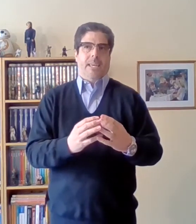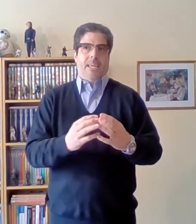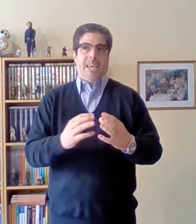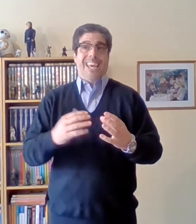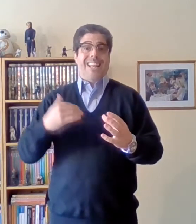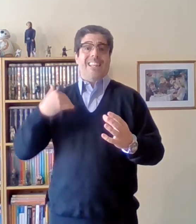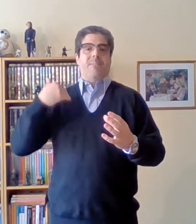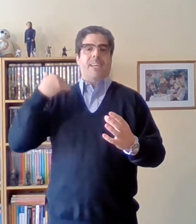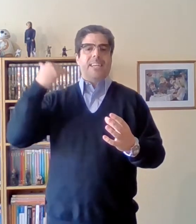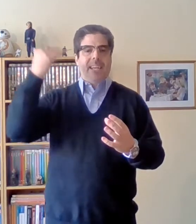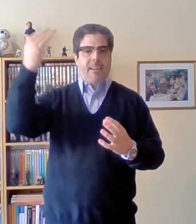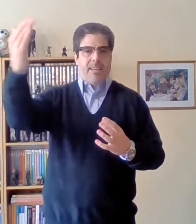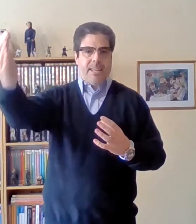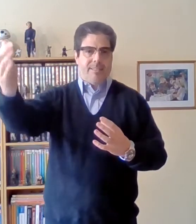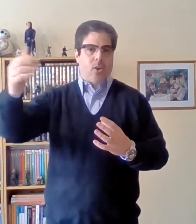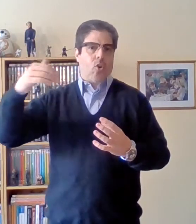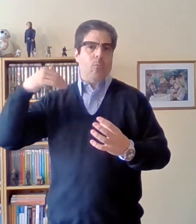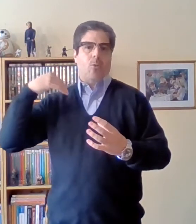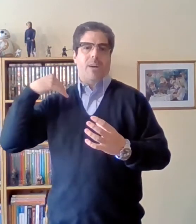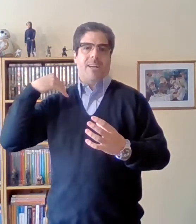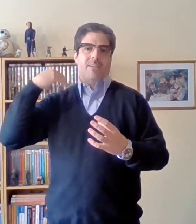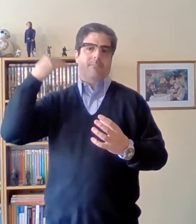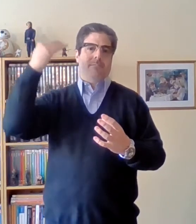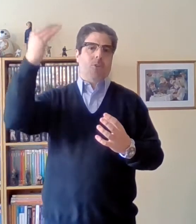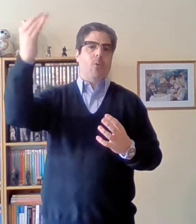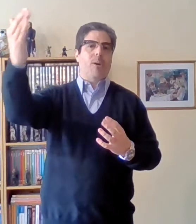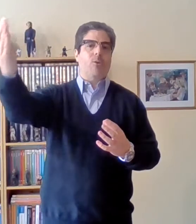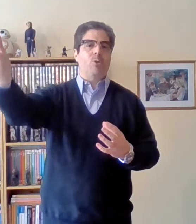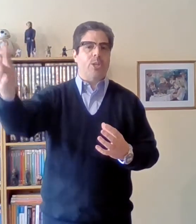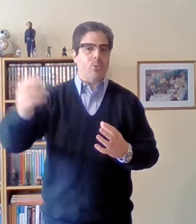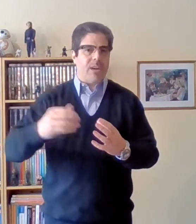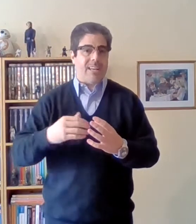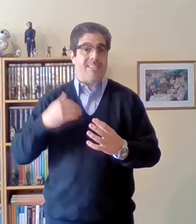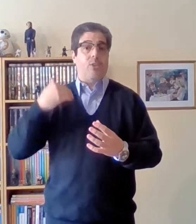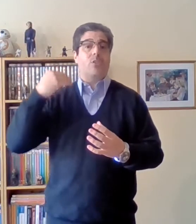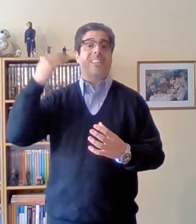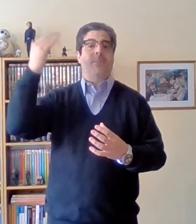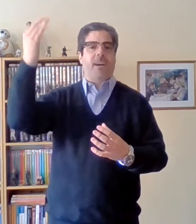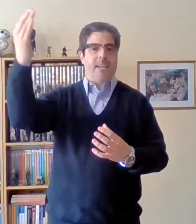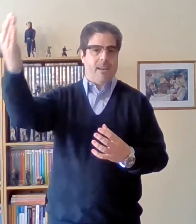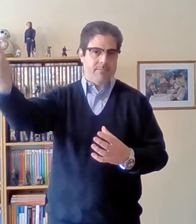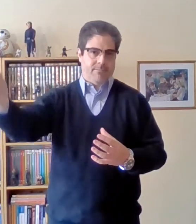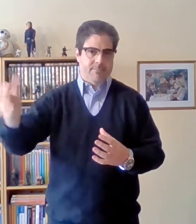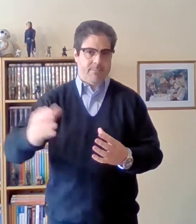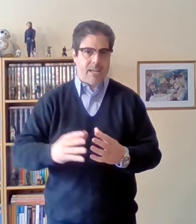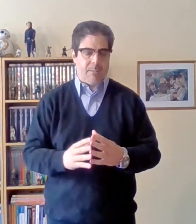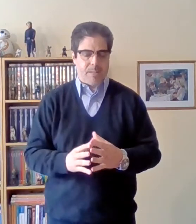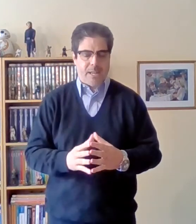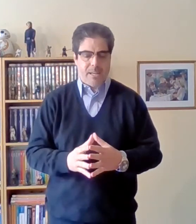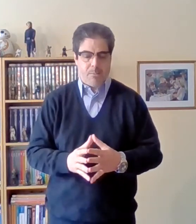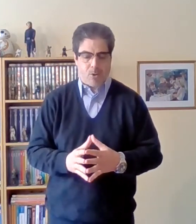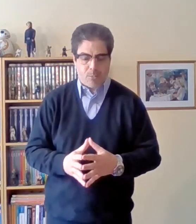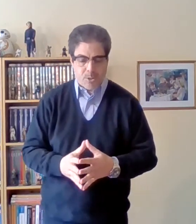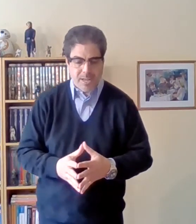el devenir es decir cómo va cómo va a continuar hacia dónde va a ir el capitalismo como tal